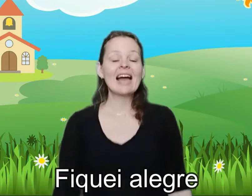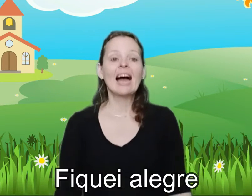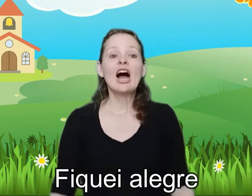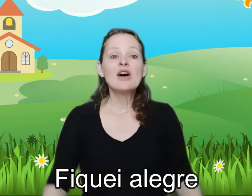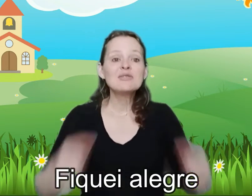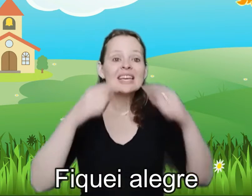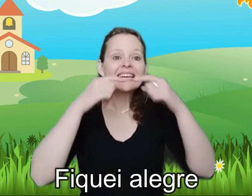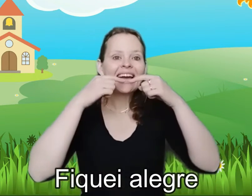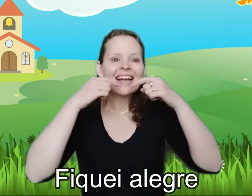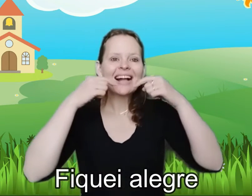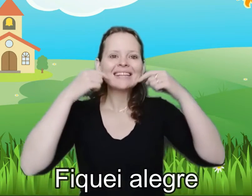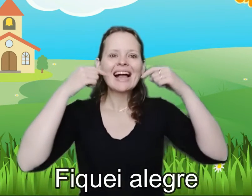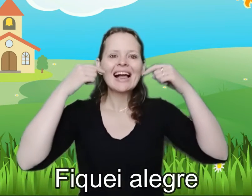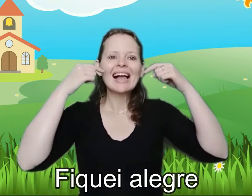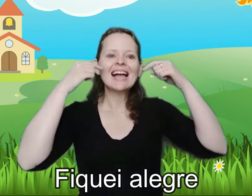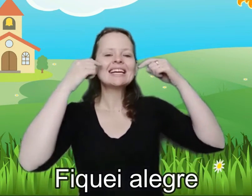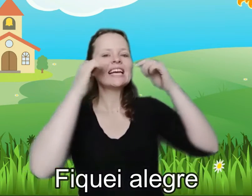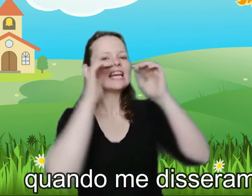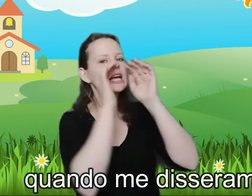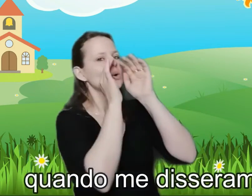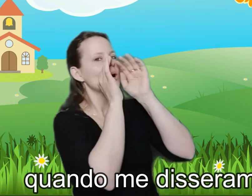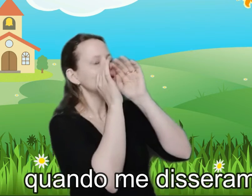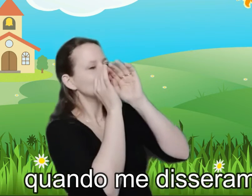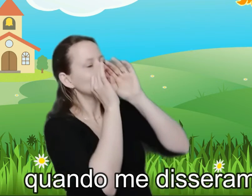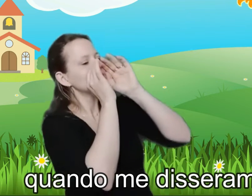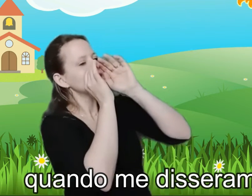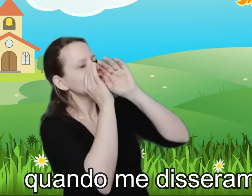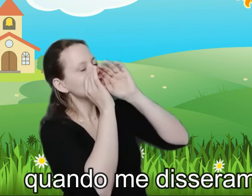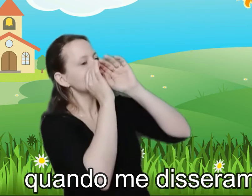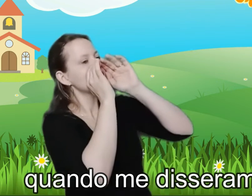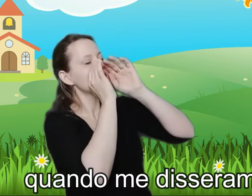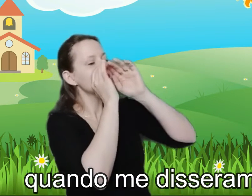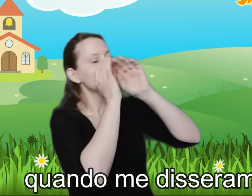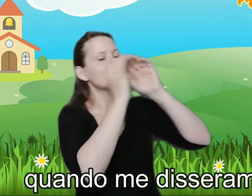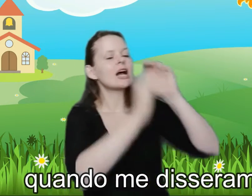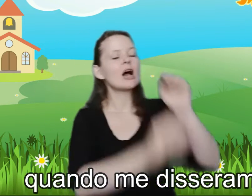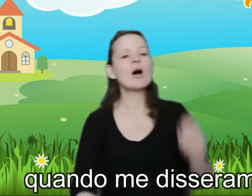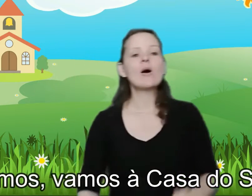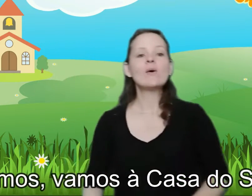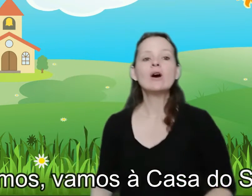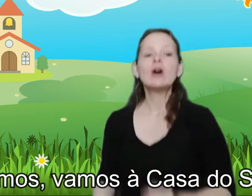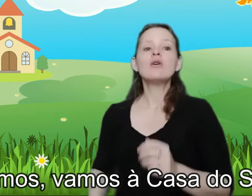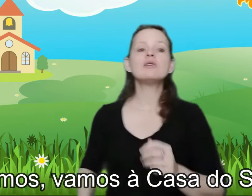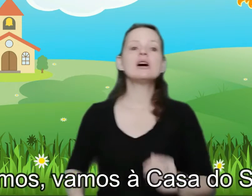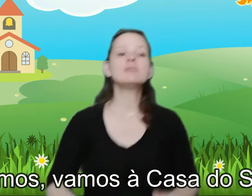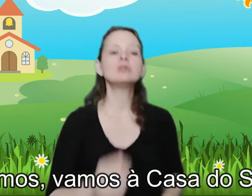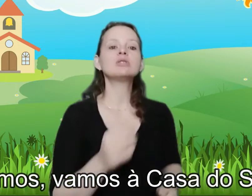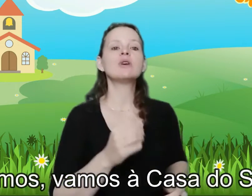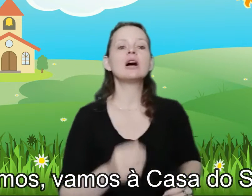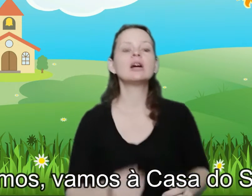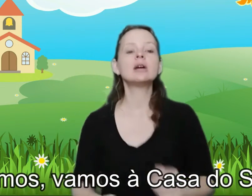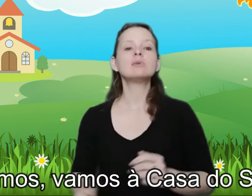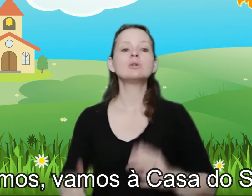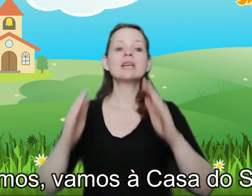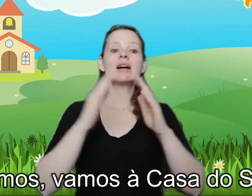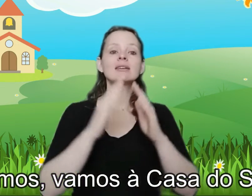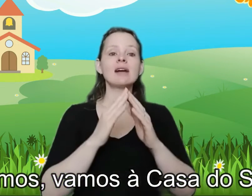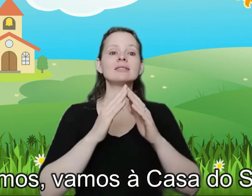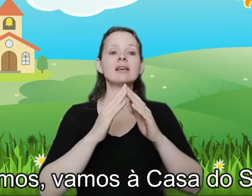Fiquei alegre quando me disseram Vamos, vamos à casa